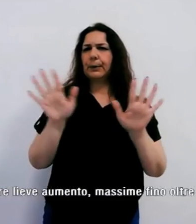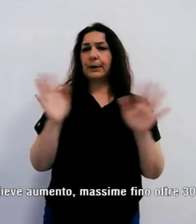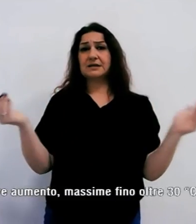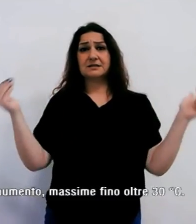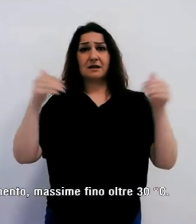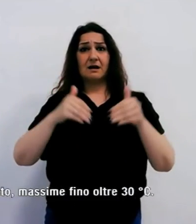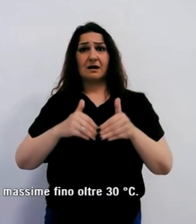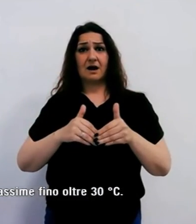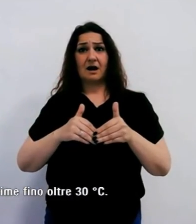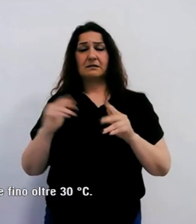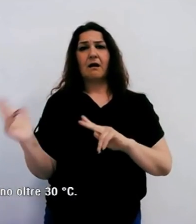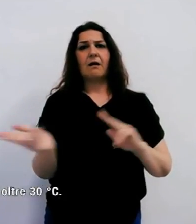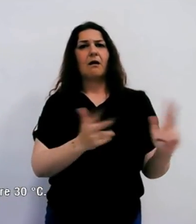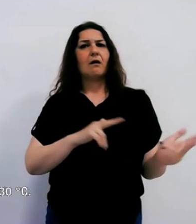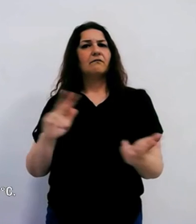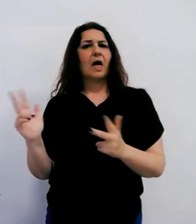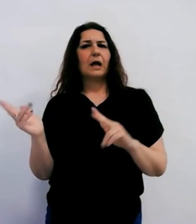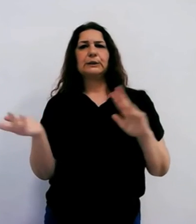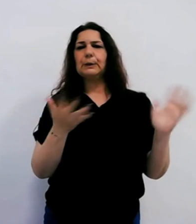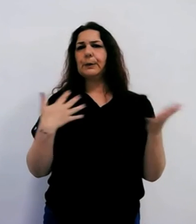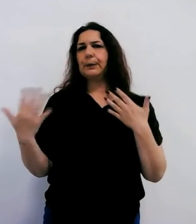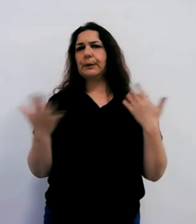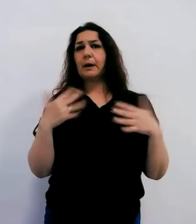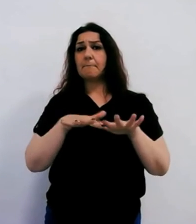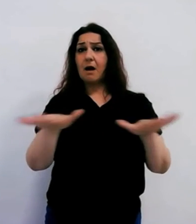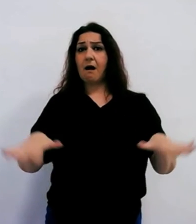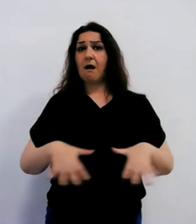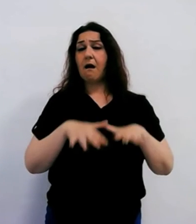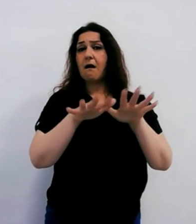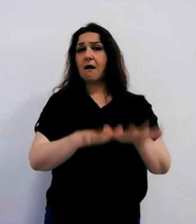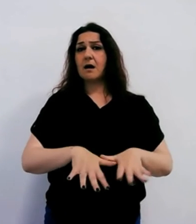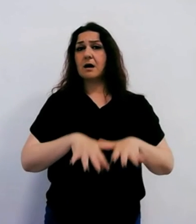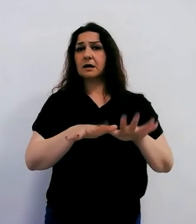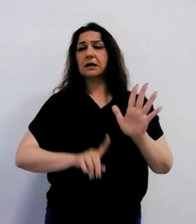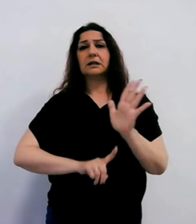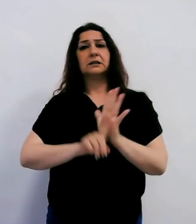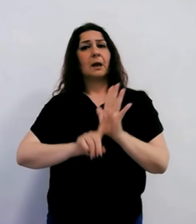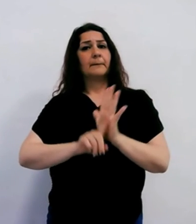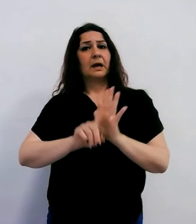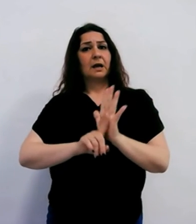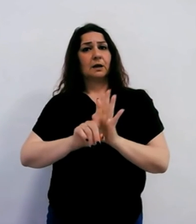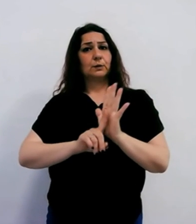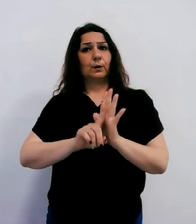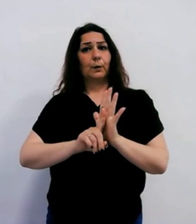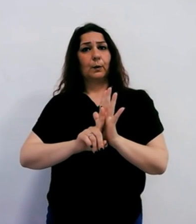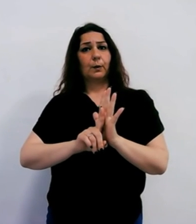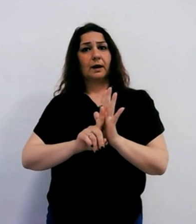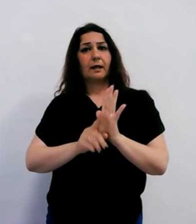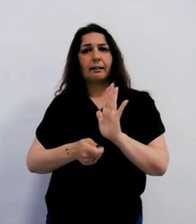venti deboli di brezza, mari poco mossi, temperature in ulteriore lieve aumento.